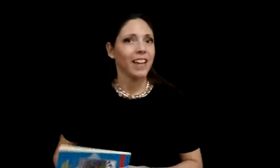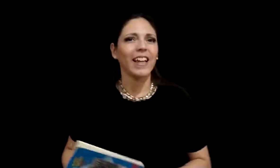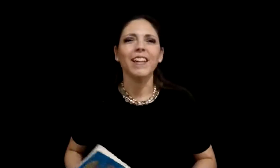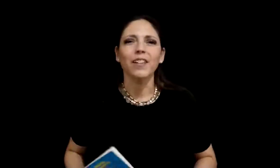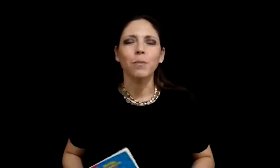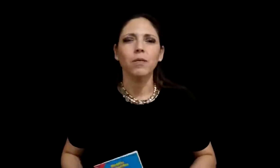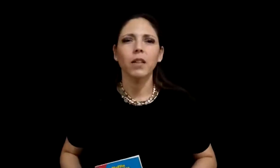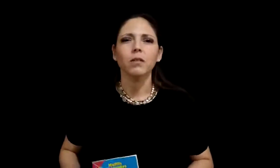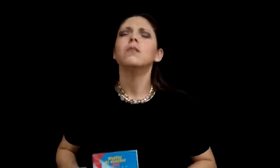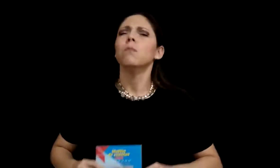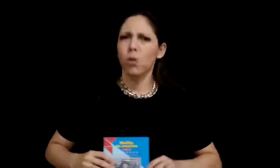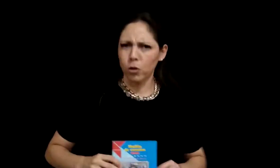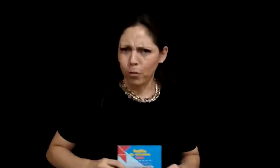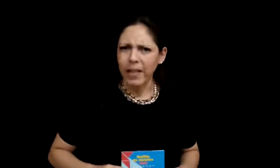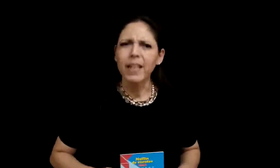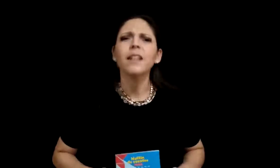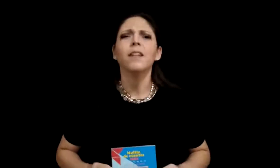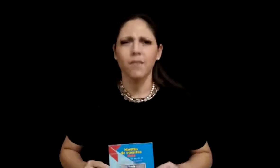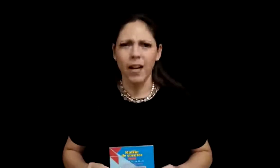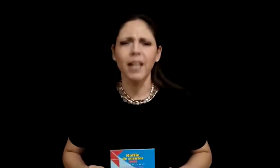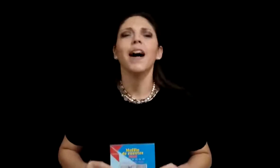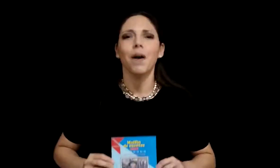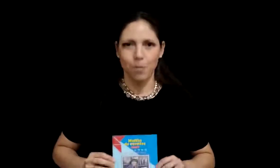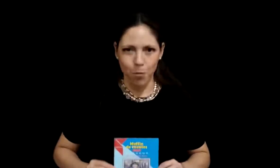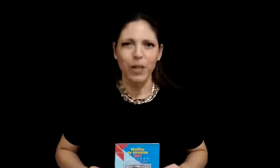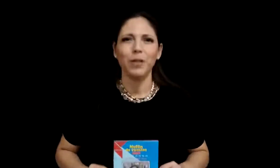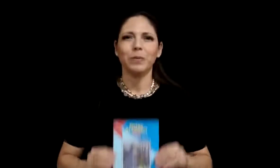El reino perfecto por Norma Irene Varela Moreno.